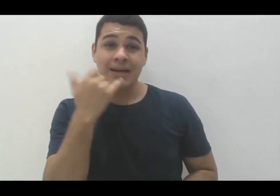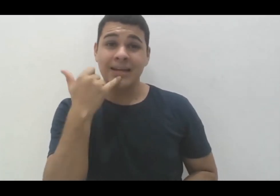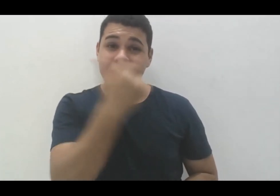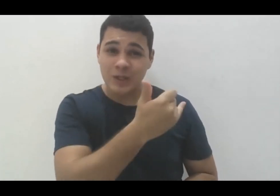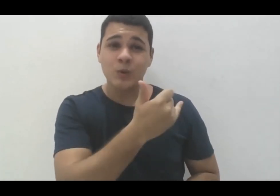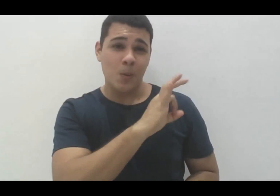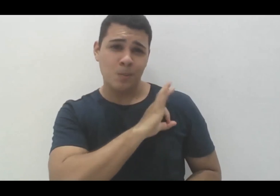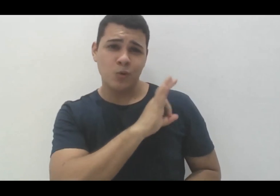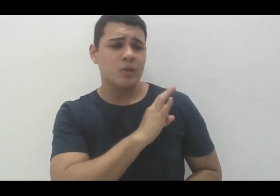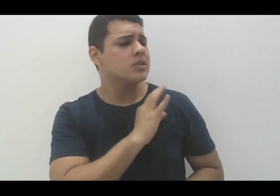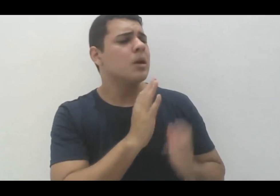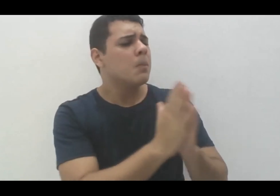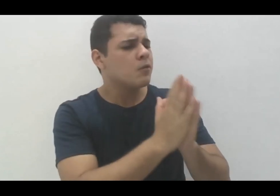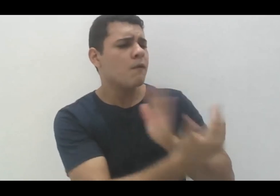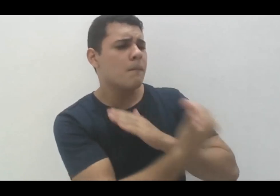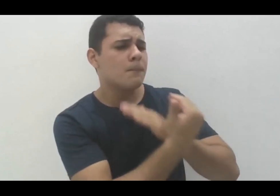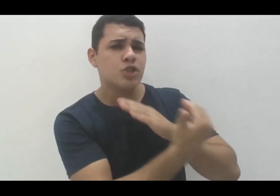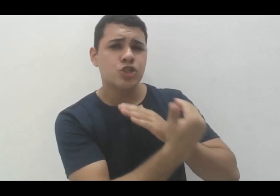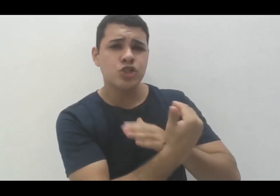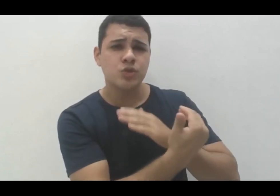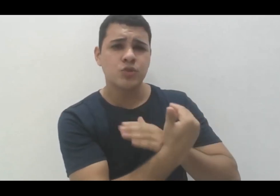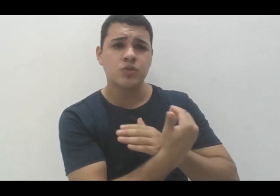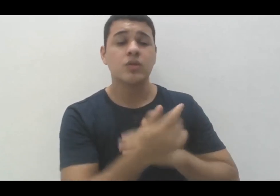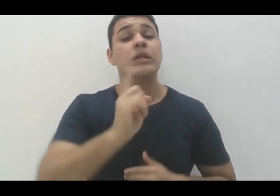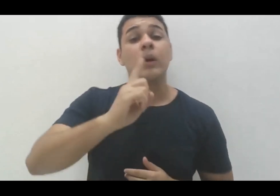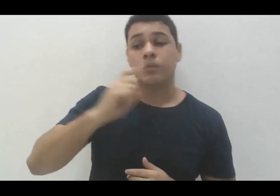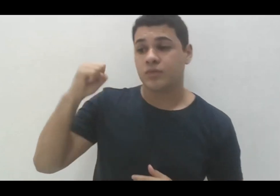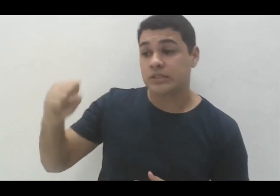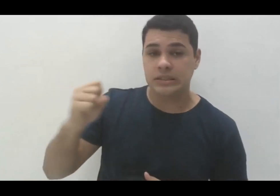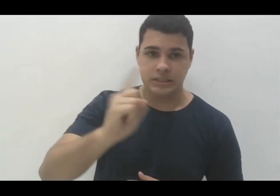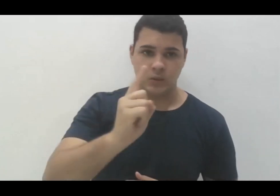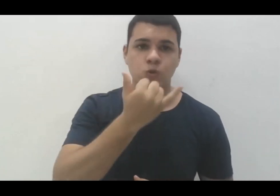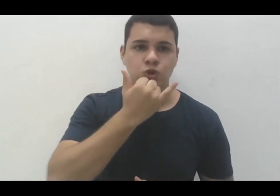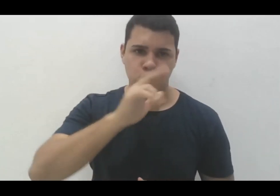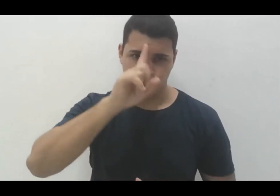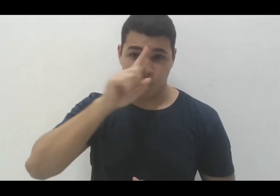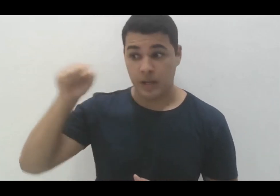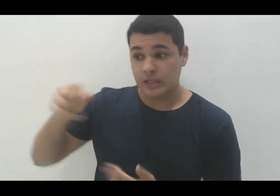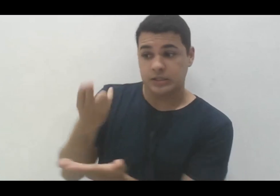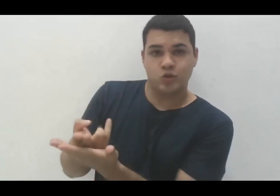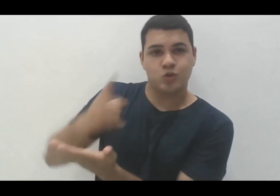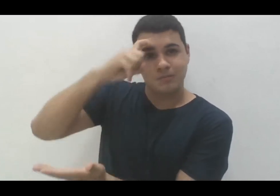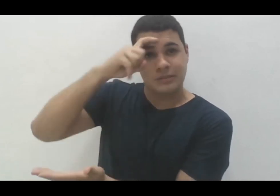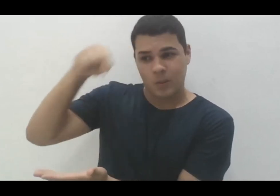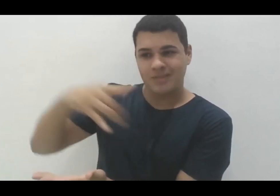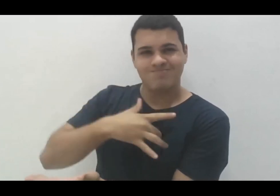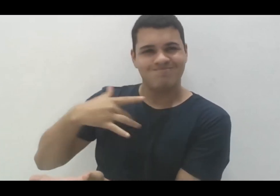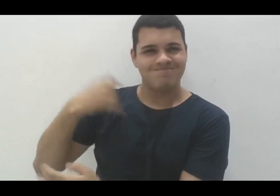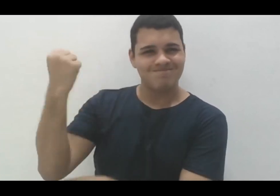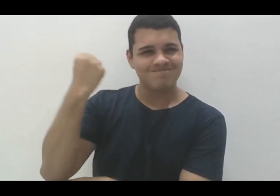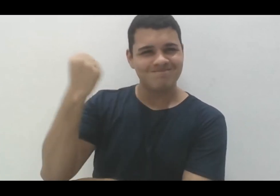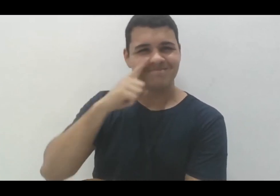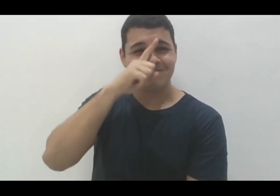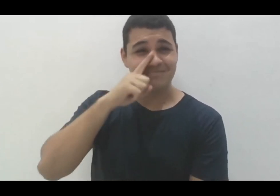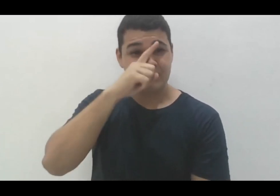ele já é um adolescente, não foi assassinado, ele está em estado grave, desculpa, e aí a polícia chegou, como ele não se